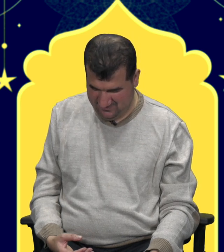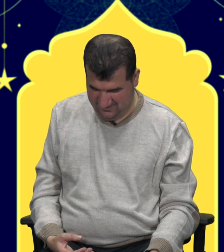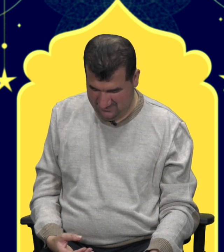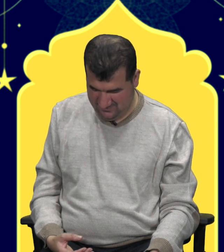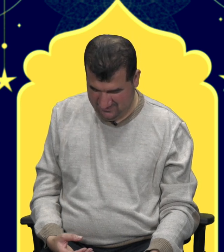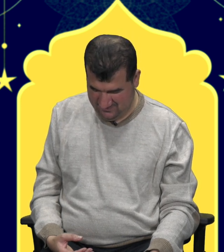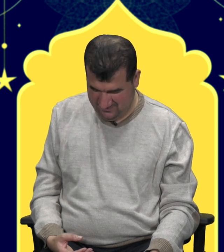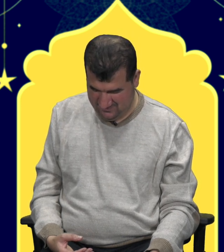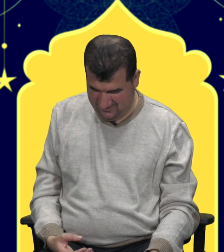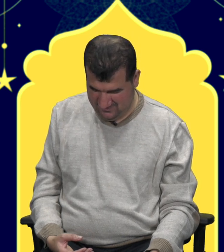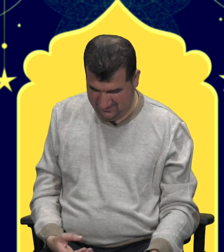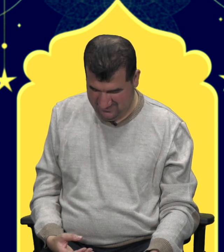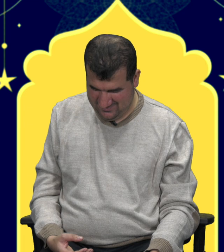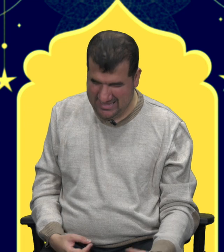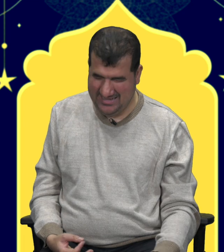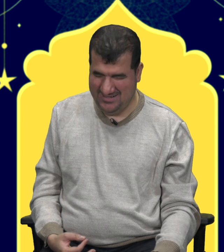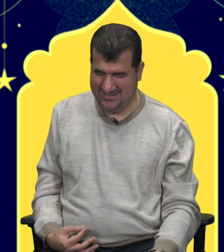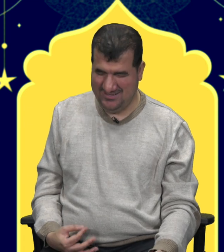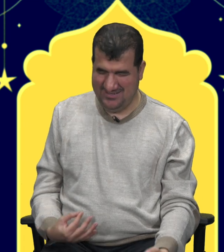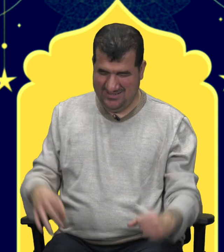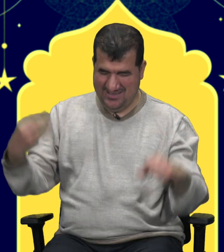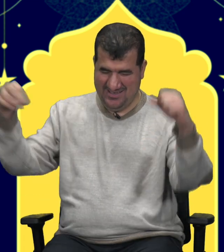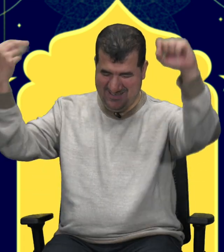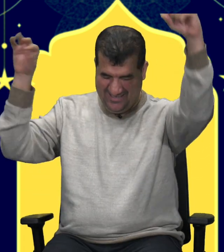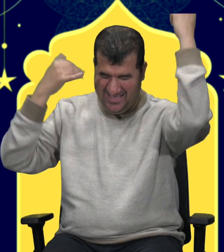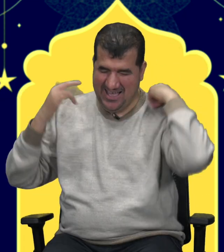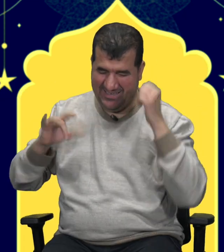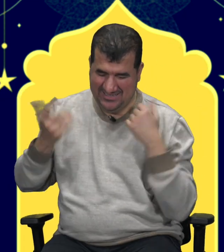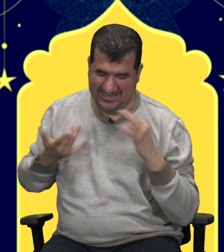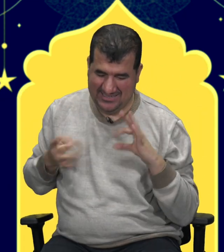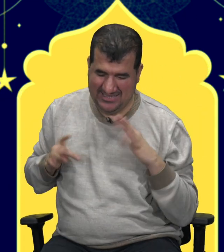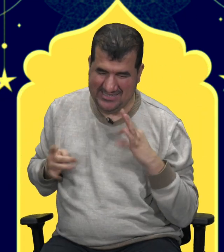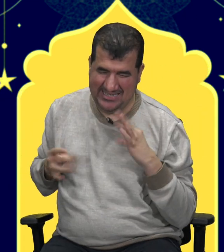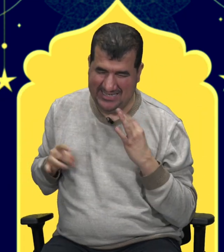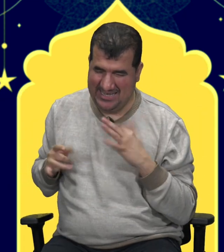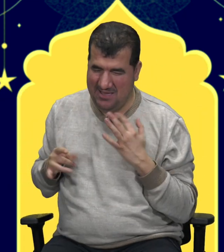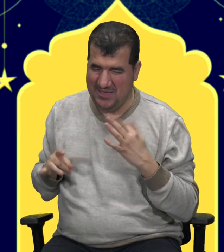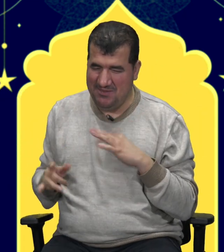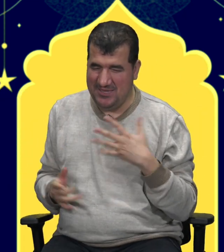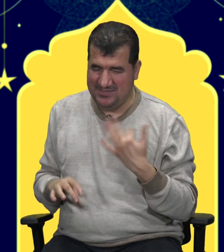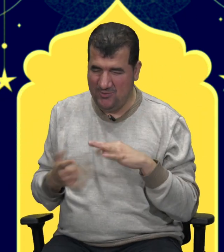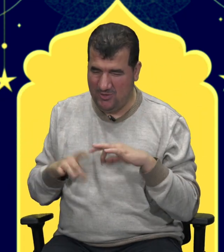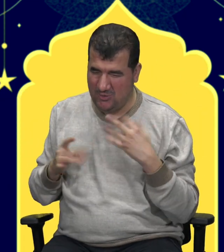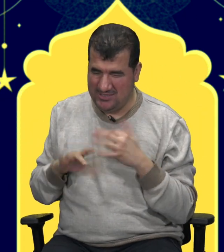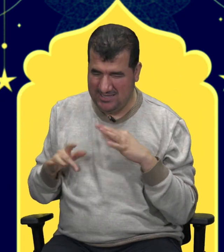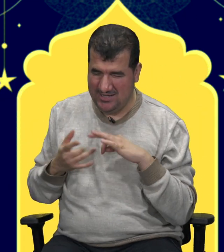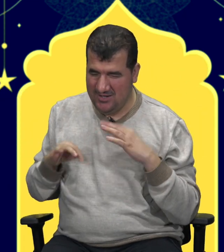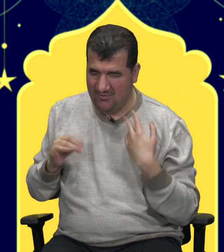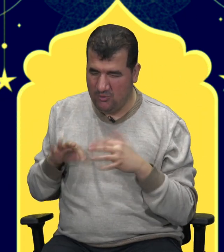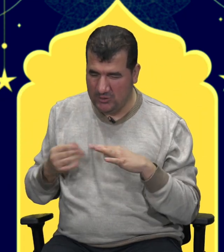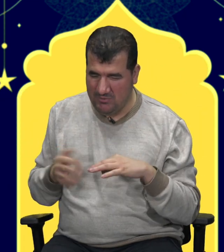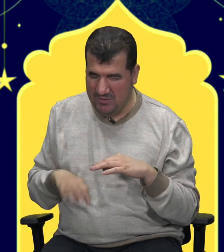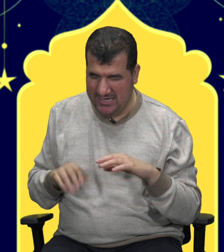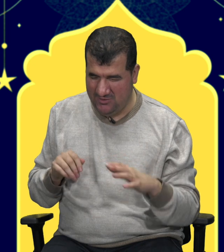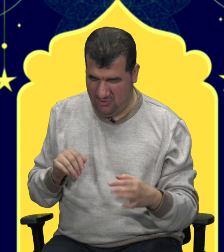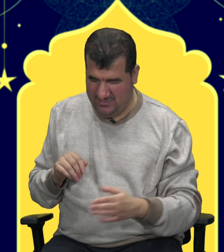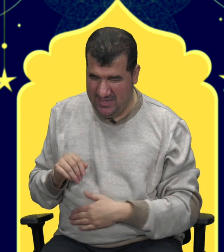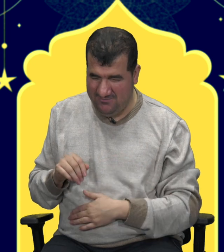Yani yemek olsun da. Yani. Güzar olmuş, sahur olmuş fark etmez bence. Kesinlikle. ben yemeği seviyorum onu zaten vurgulamama gerek yok. Bilen bilir